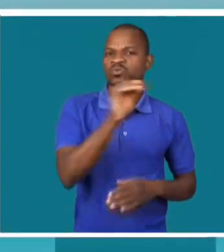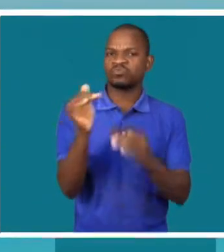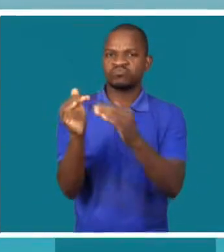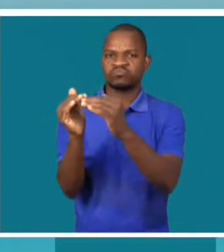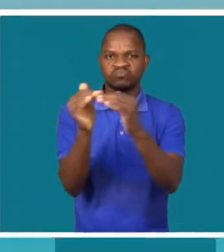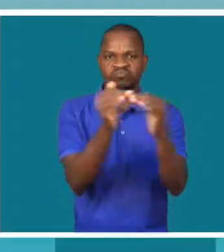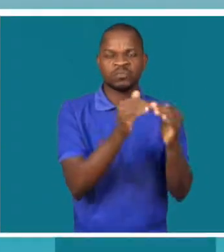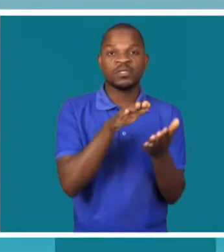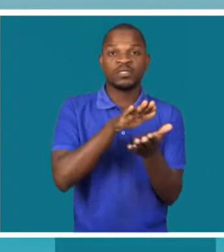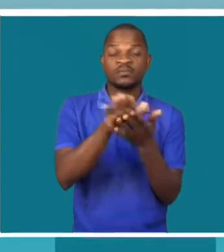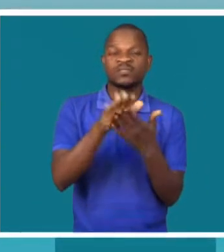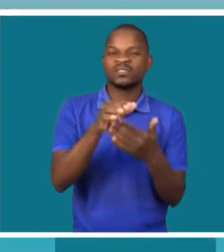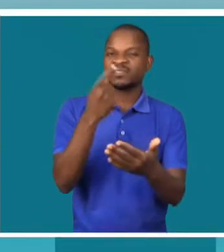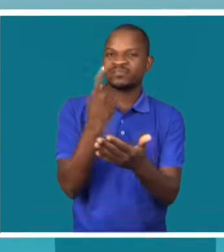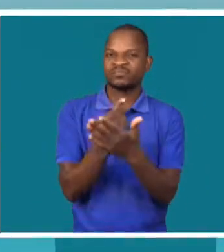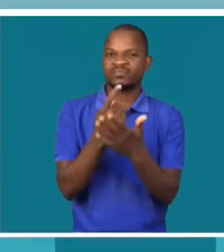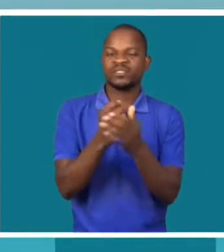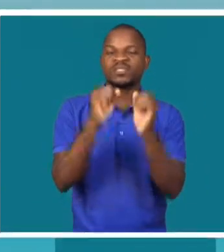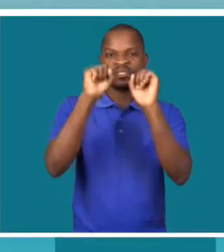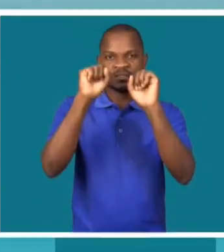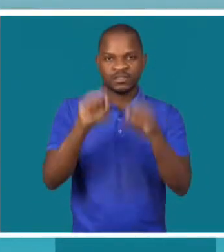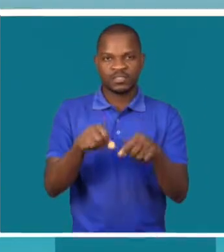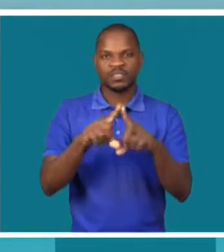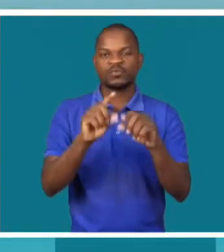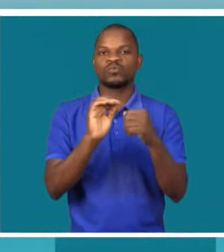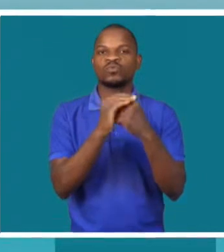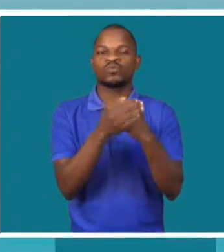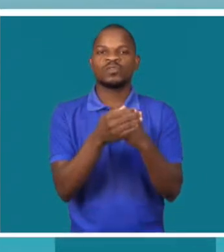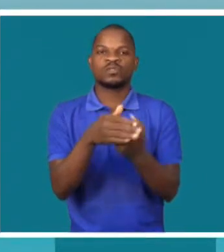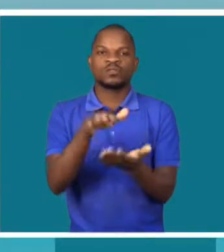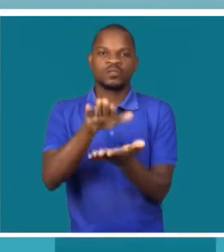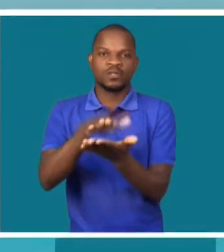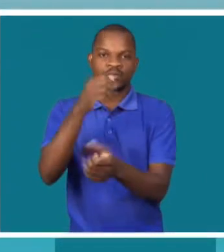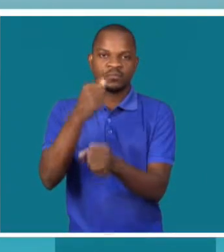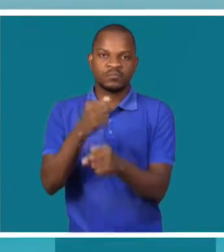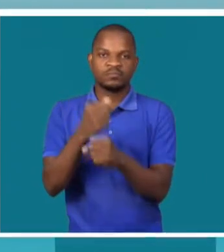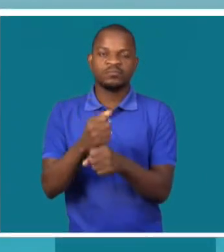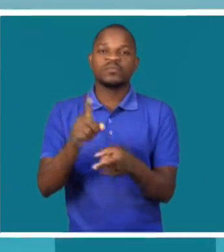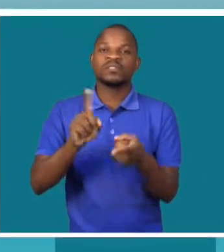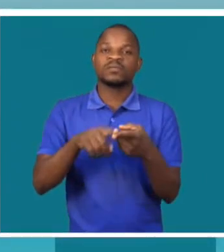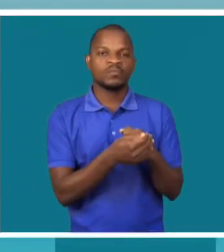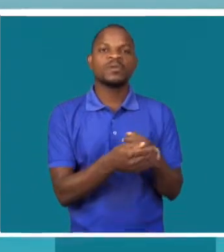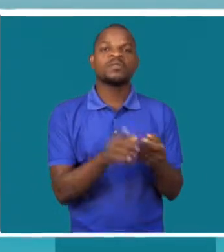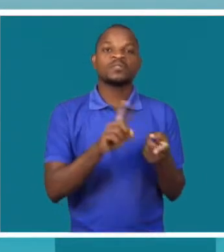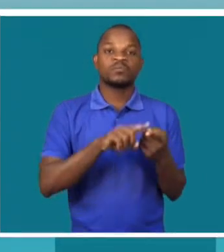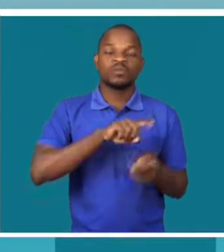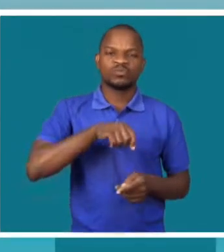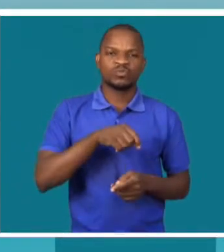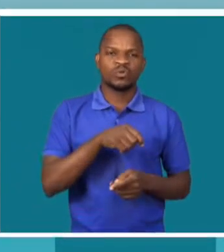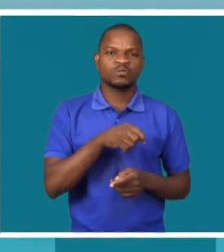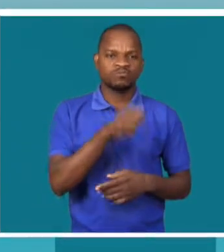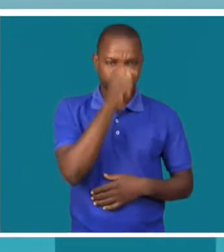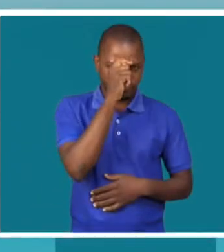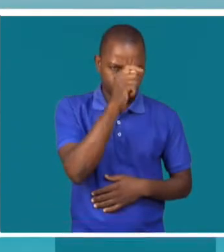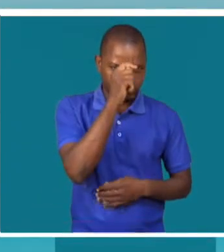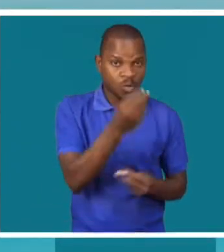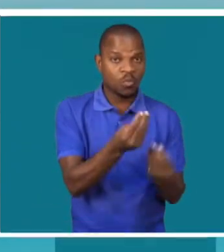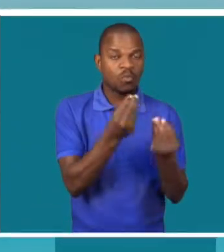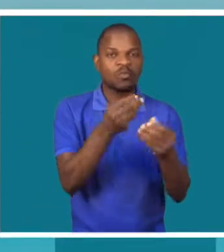lamentam a existência de casos que perigam a integridade dos trabalhadores. Em termos de ações concretas que a Sazol